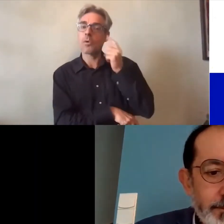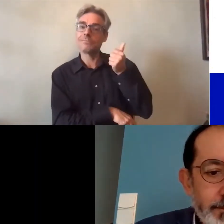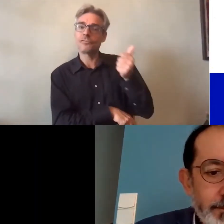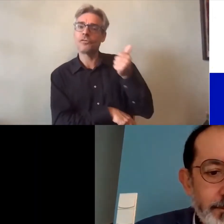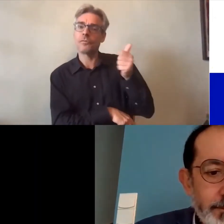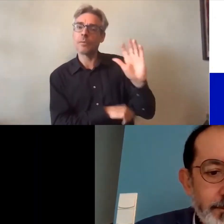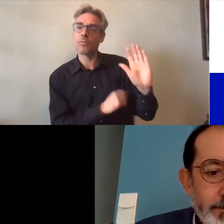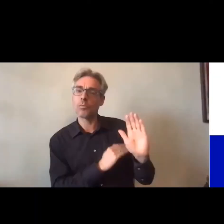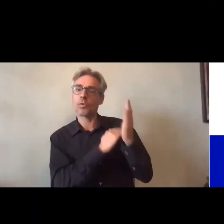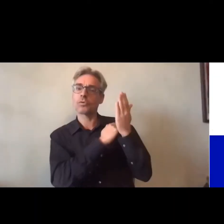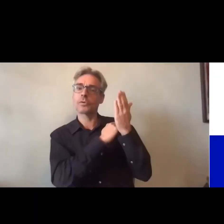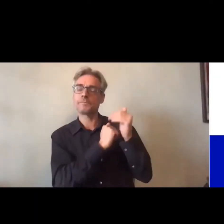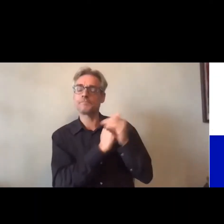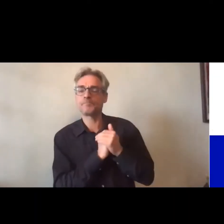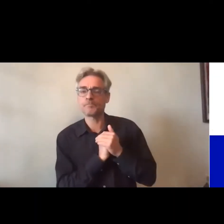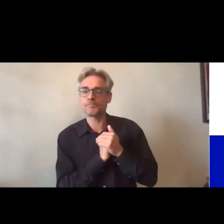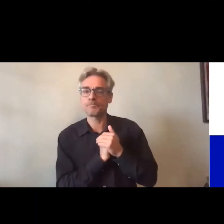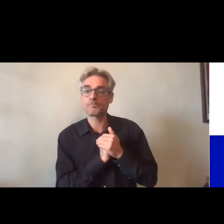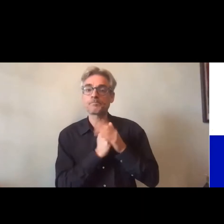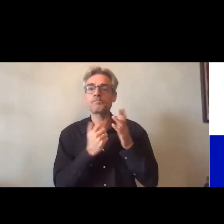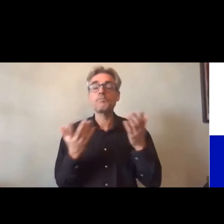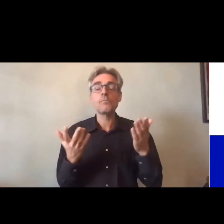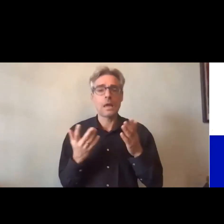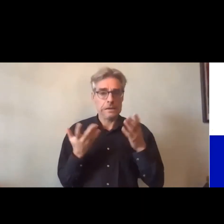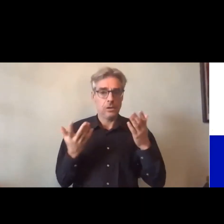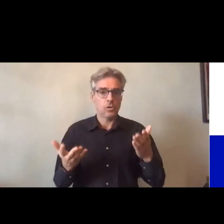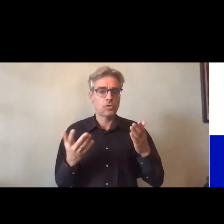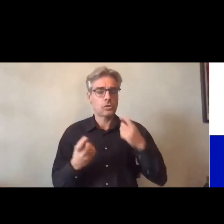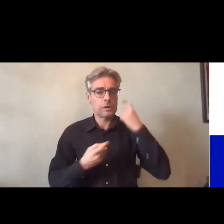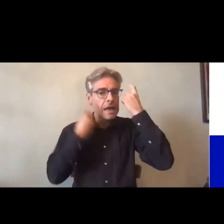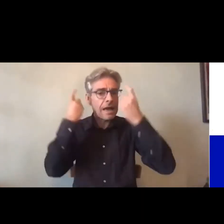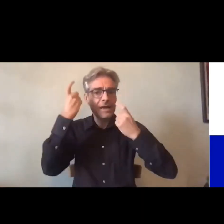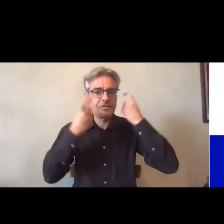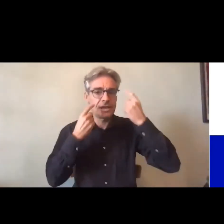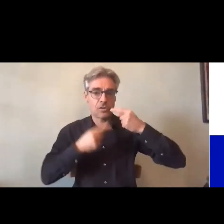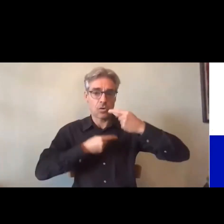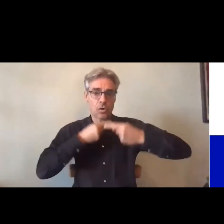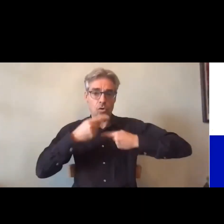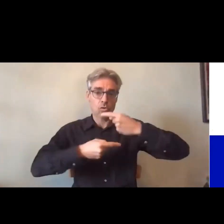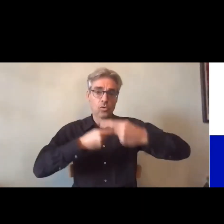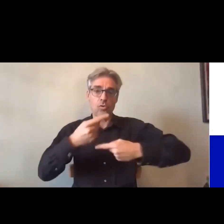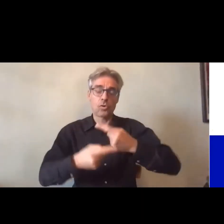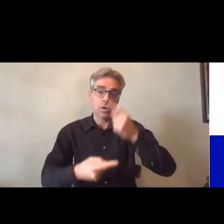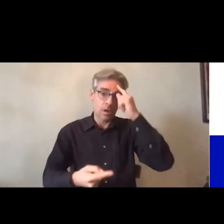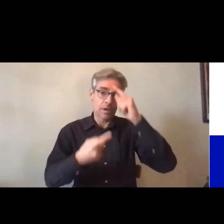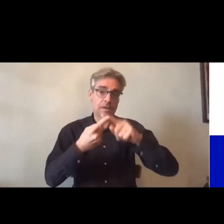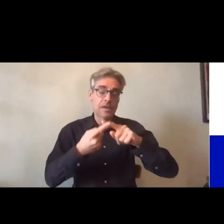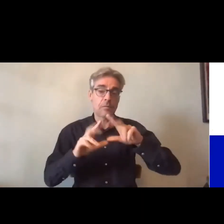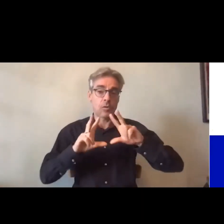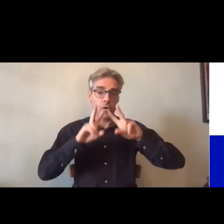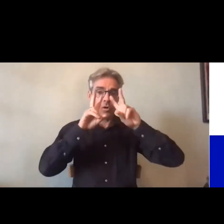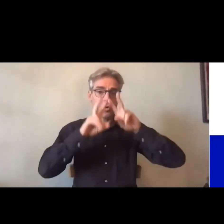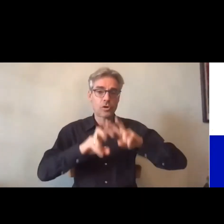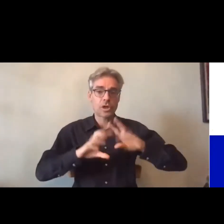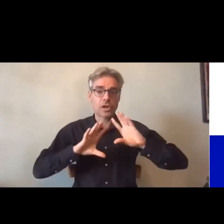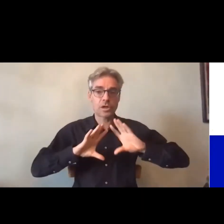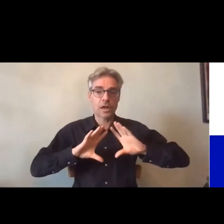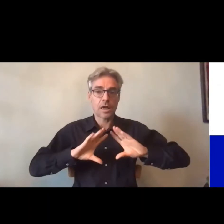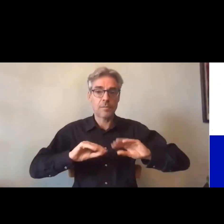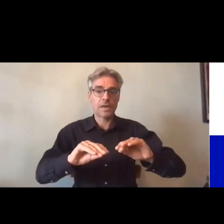fait qu'à la fois la réflexion qui nous a conduit à travailler sur la recherche appliquée c'est une une